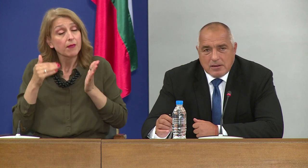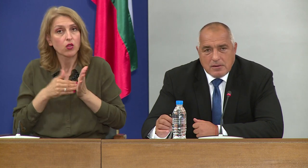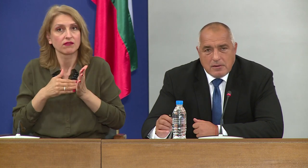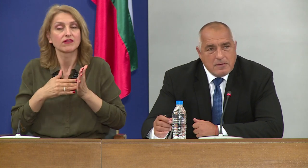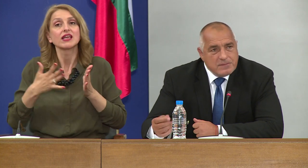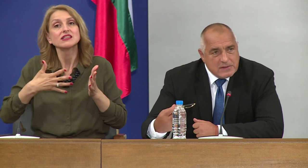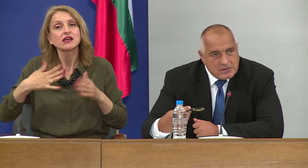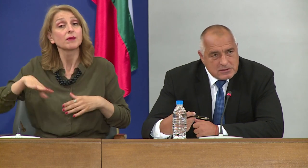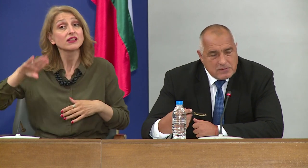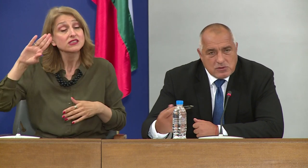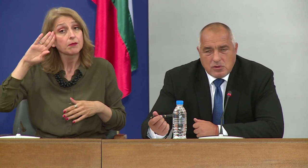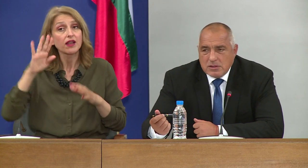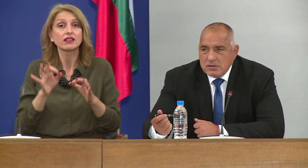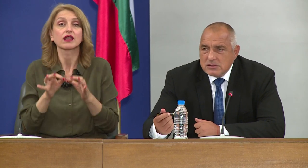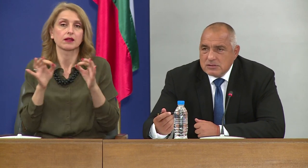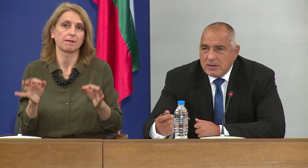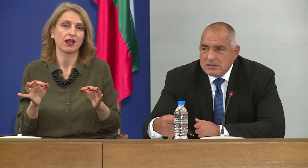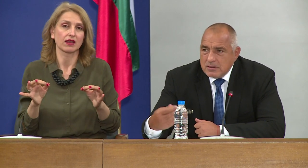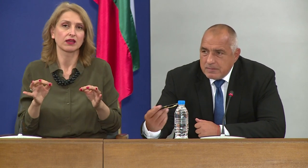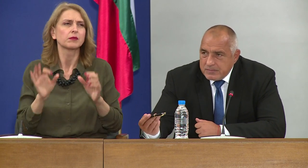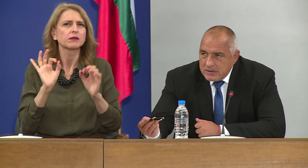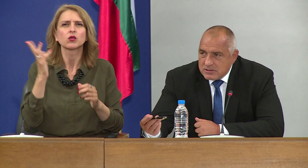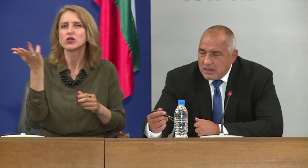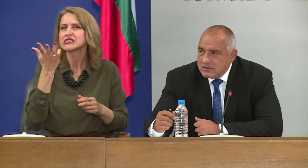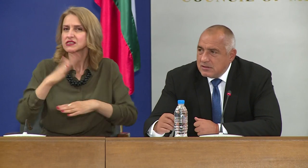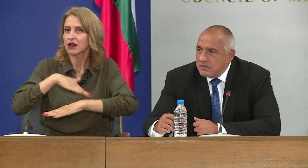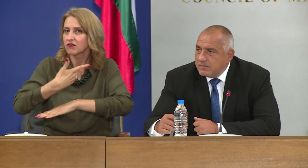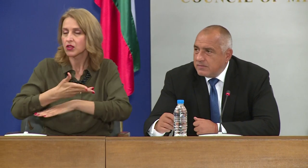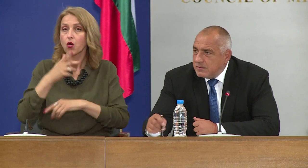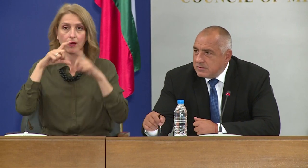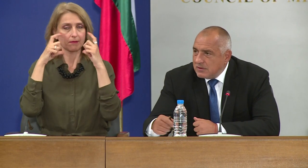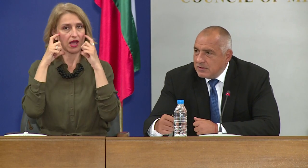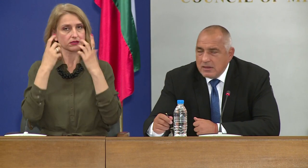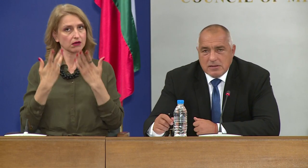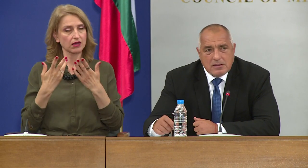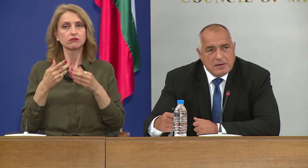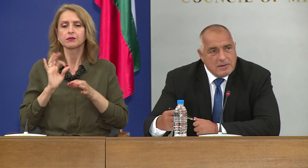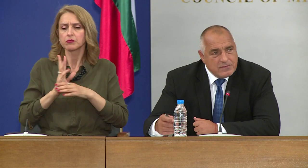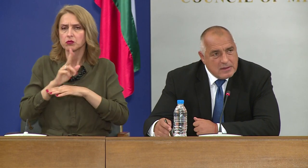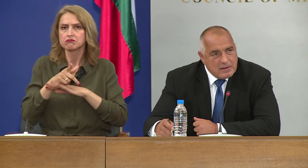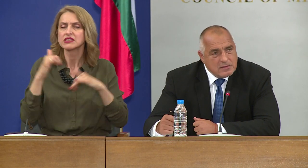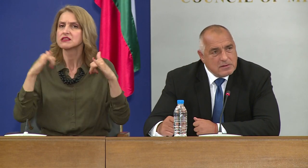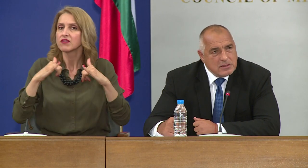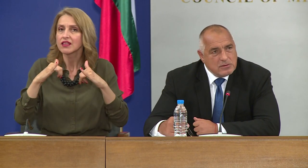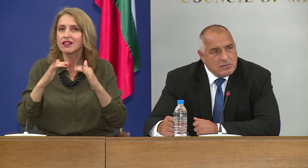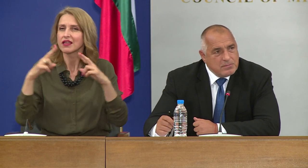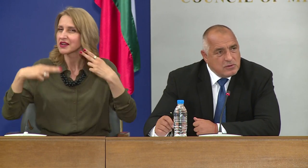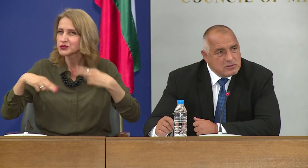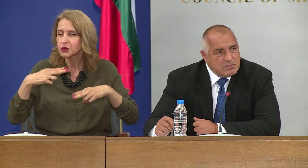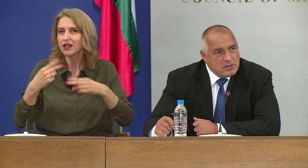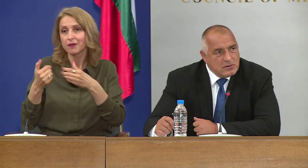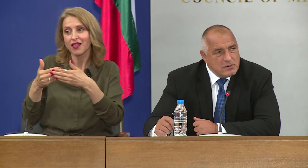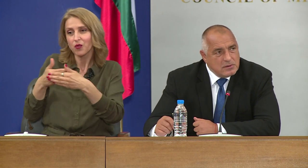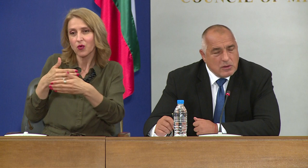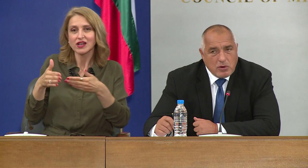мерки. сервитьора с маска, дистанцията в заведенията, където има